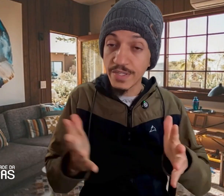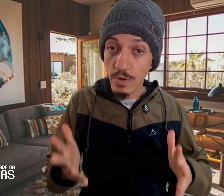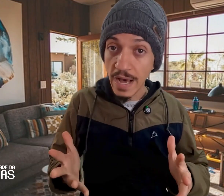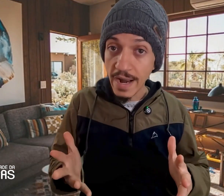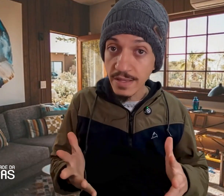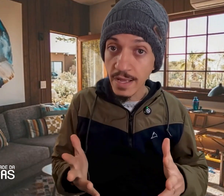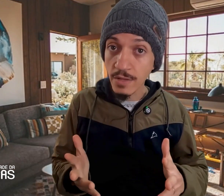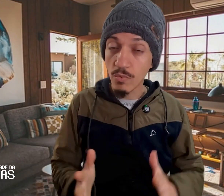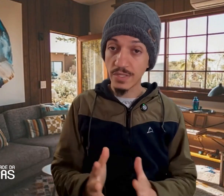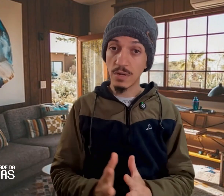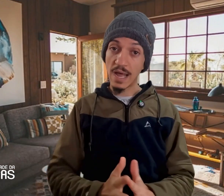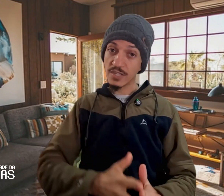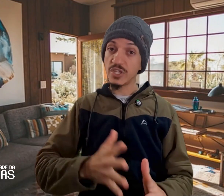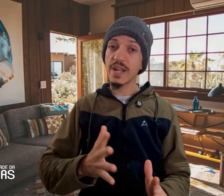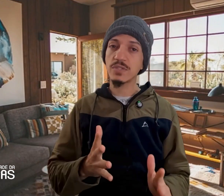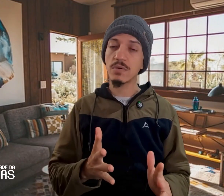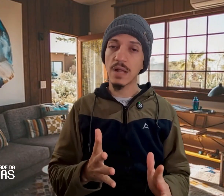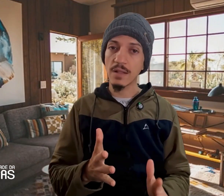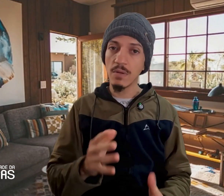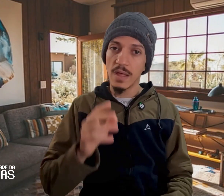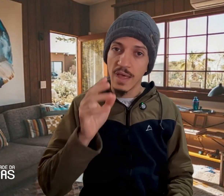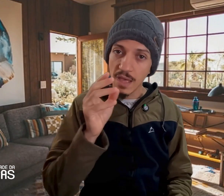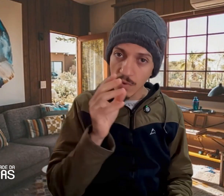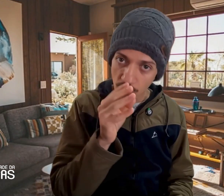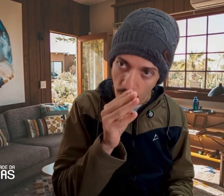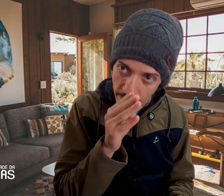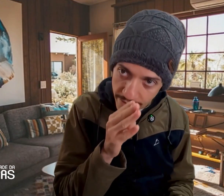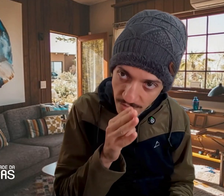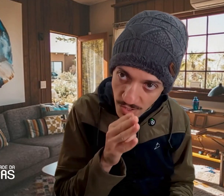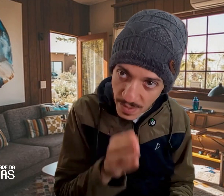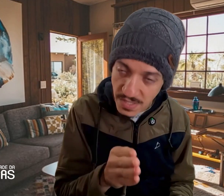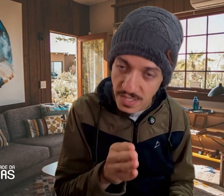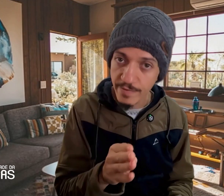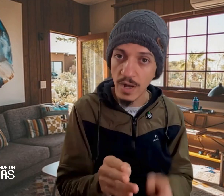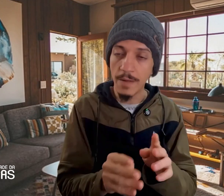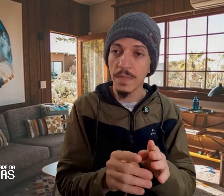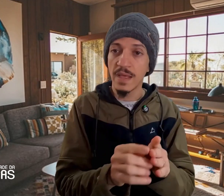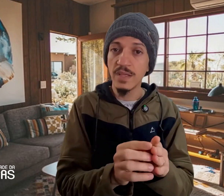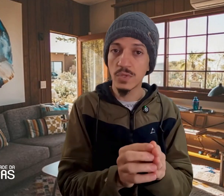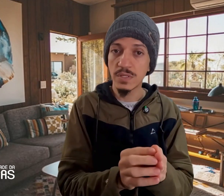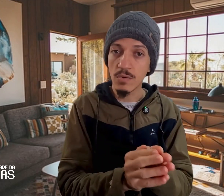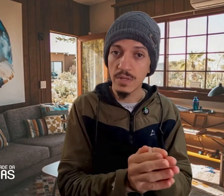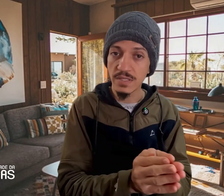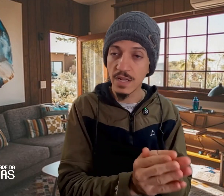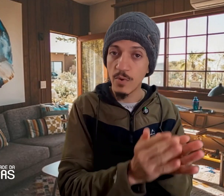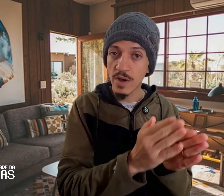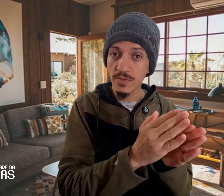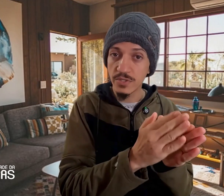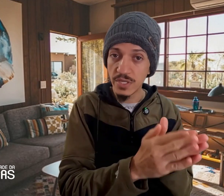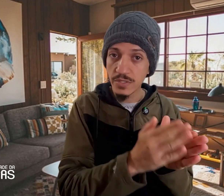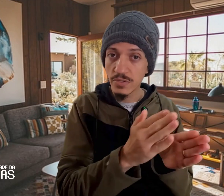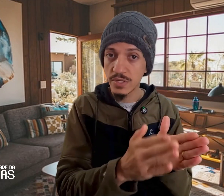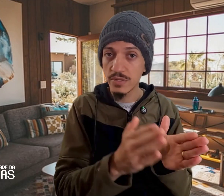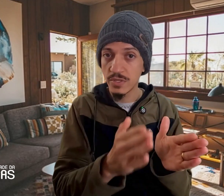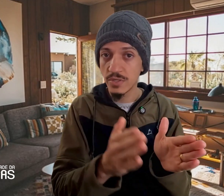olhar atento, com esse olhar direcionado, eu dou orientação específica. Olha, isso está acontecendo por causa disso, disso, disso, disso.